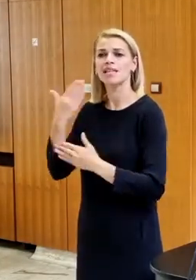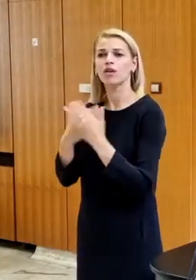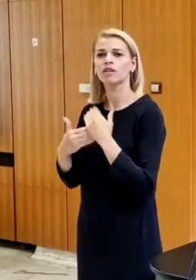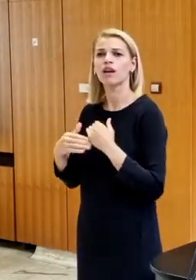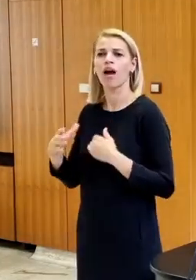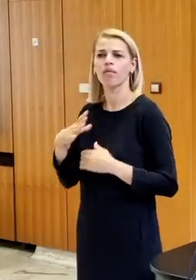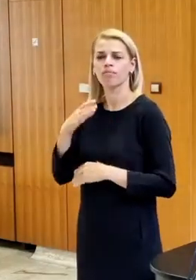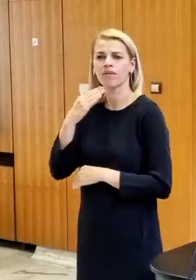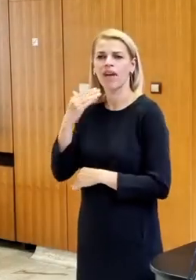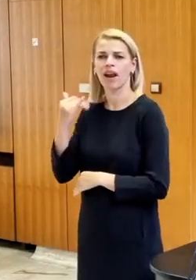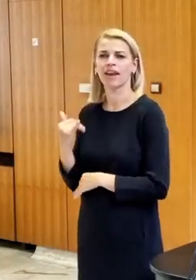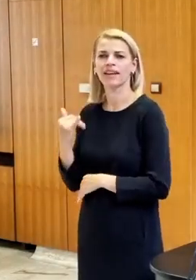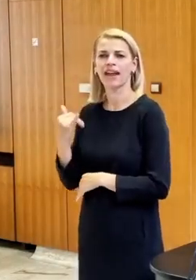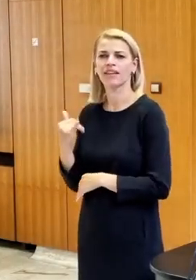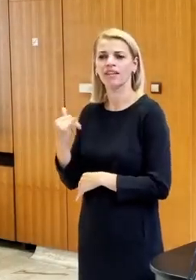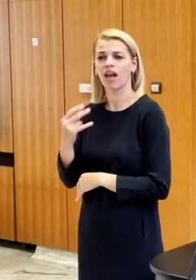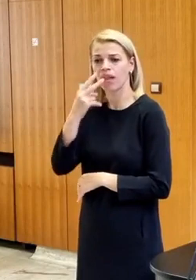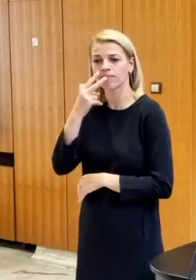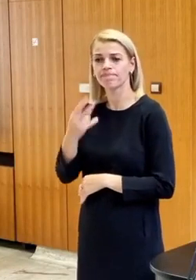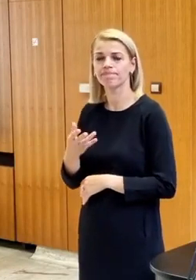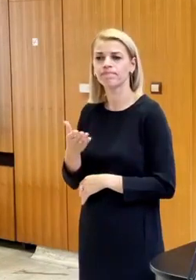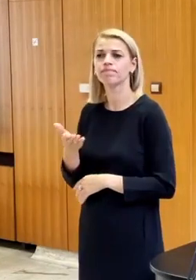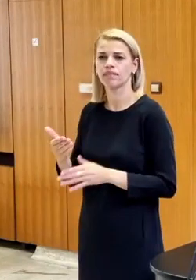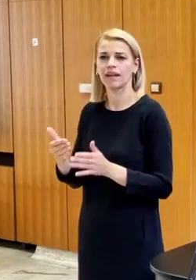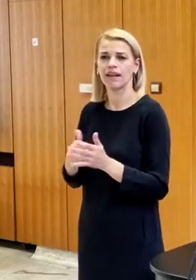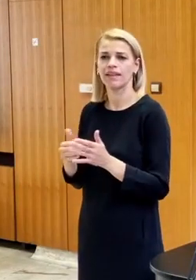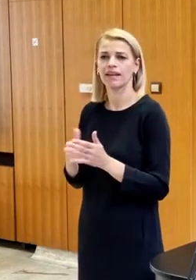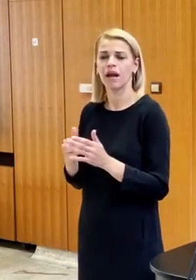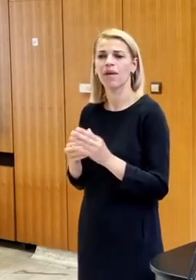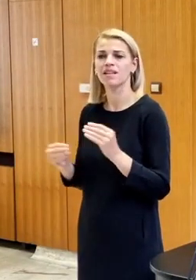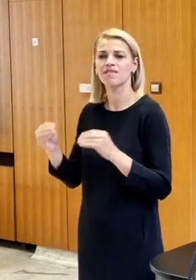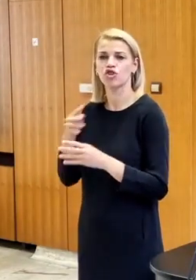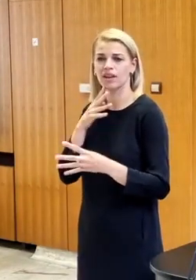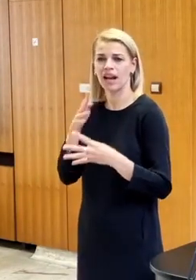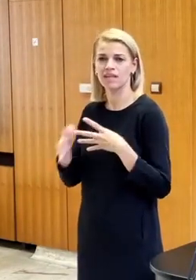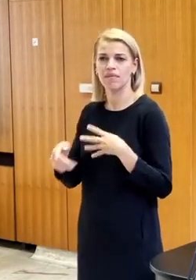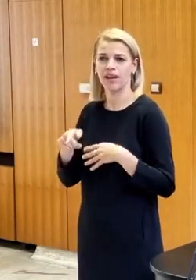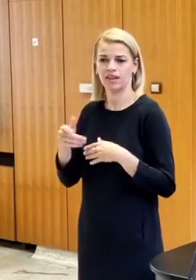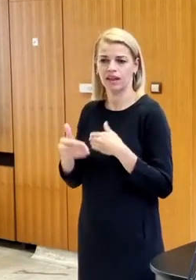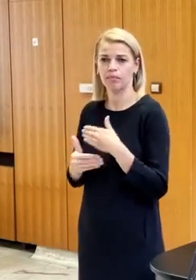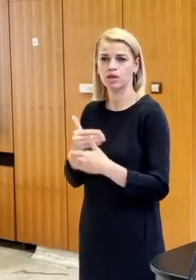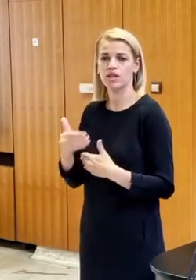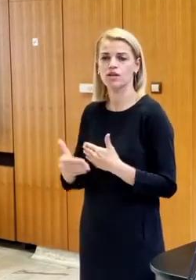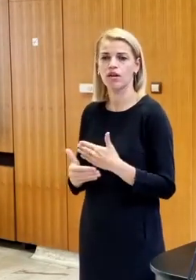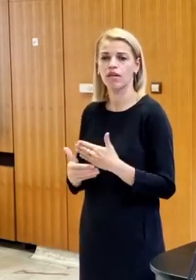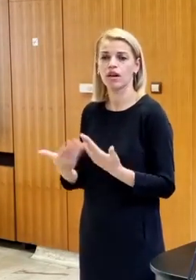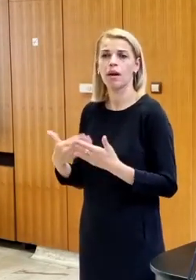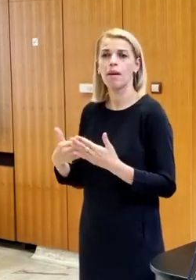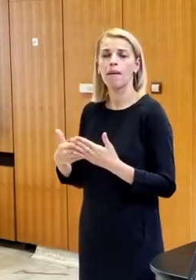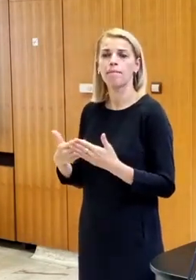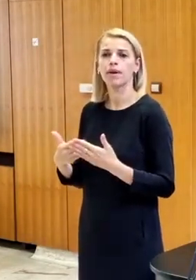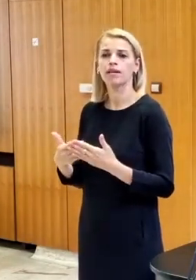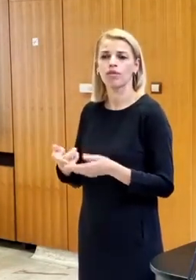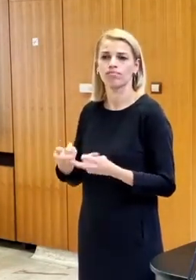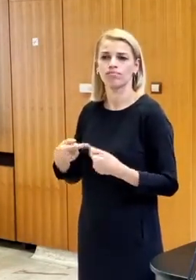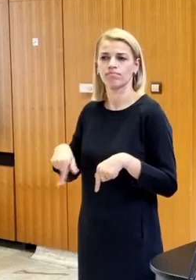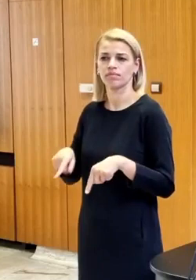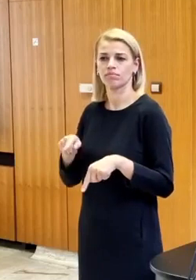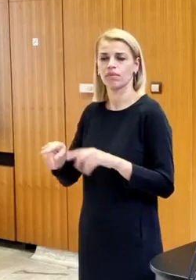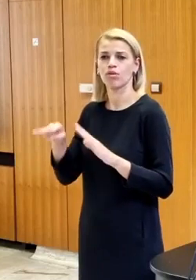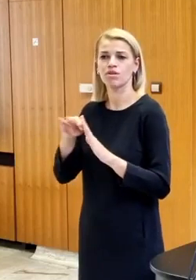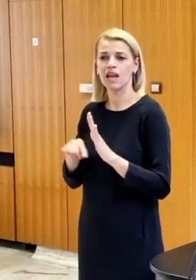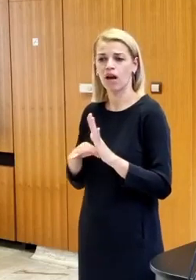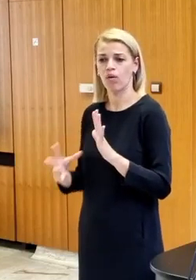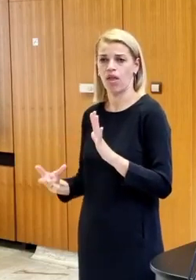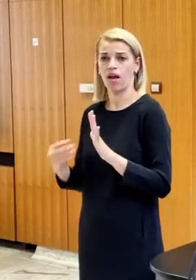pána bývalého hriajiteľa Balcero nám ukázala, že je potrebné zvýšiť aj transparentnosť týchto procesov. A preto jednoducho sme do zákona